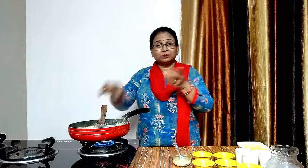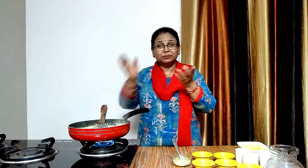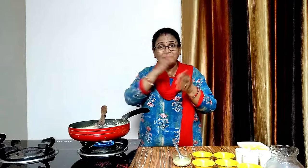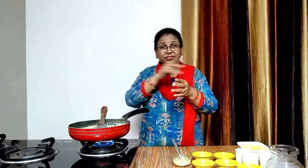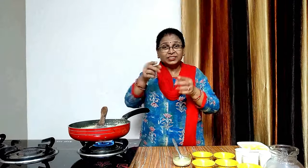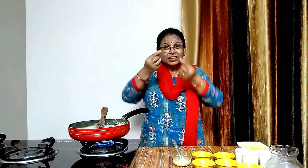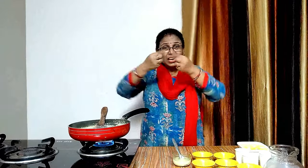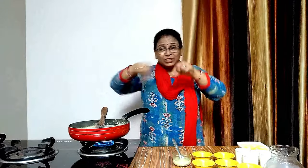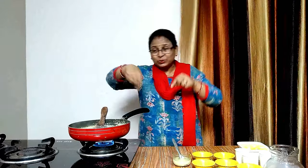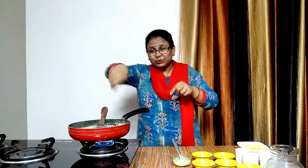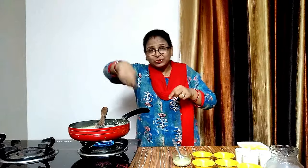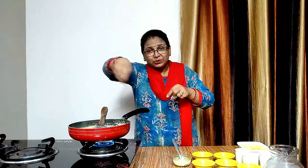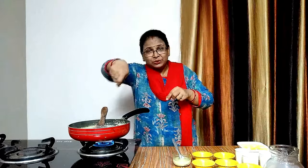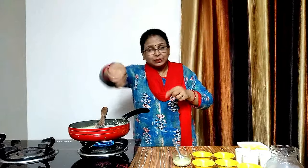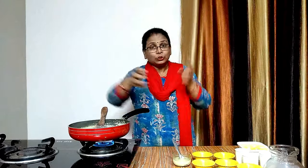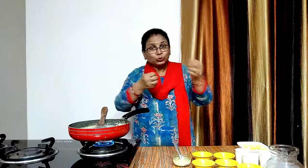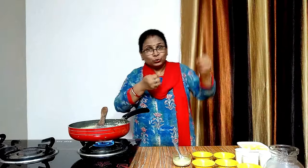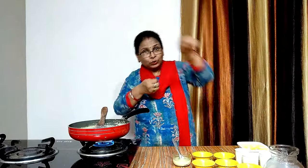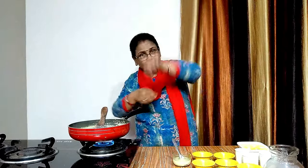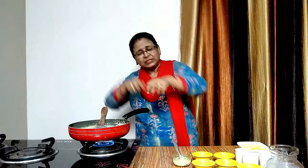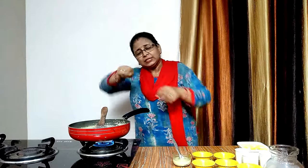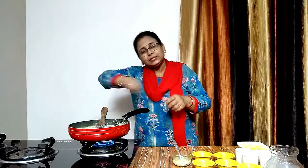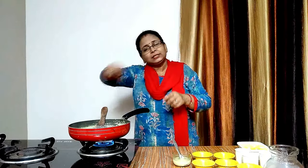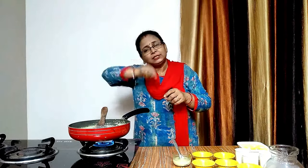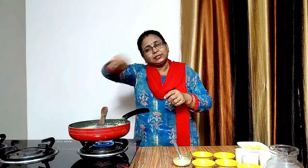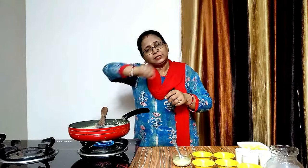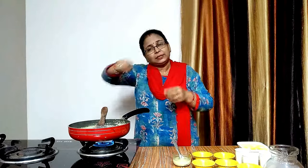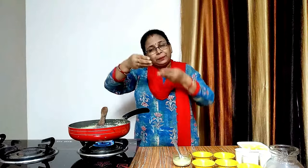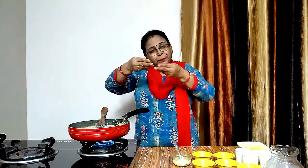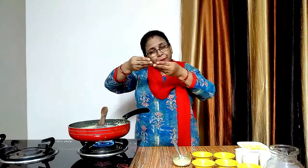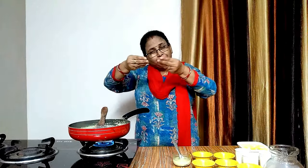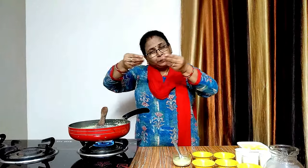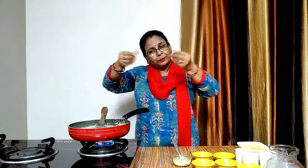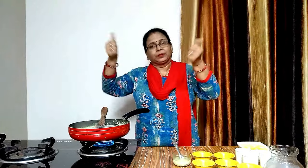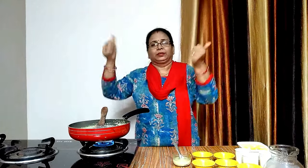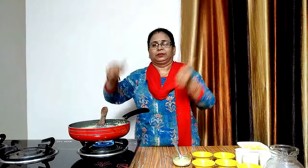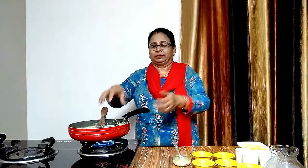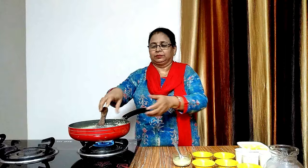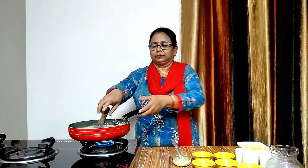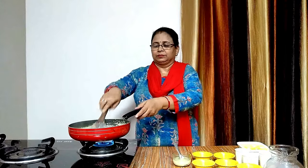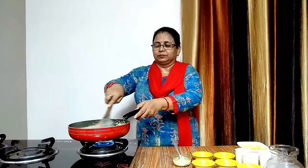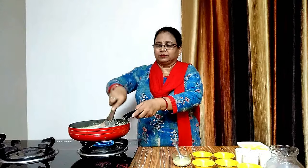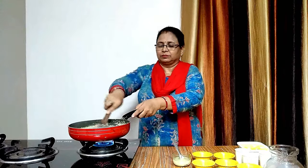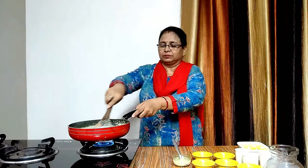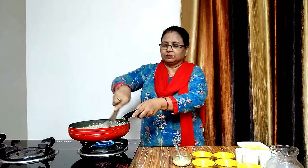ध्यान रहे हमें काजू के पेस्ट को दूद में अच्छे से से मसलना है ताकि इसमें कोई डेले ना रह जाए